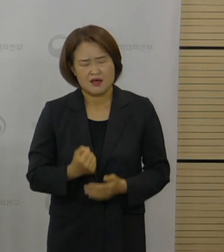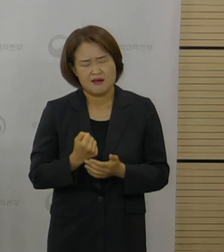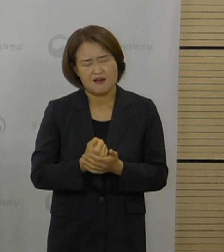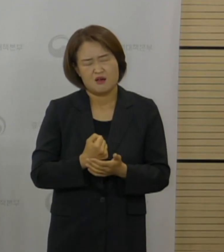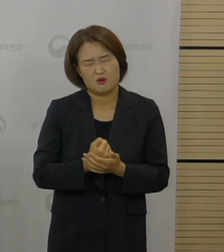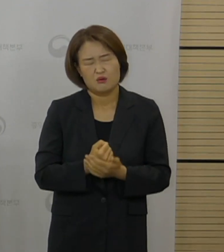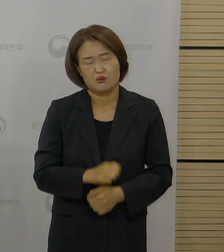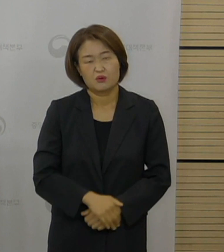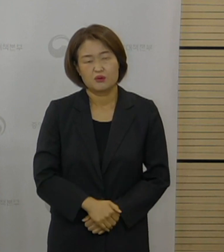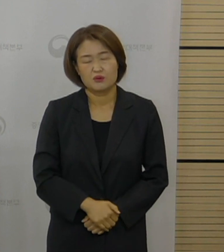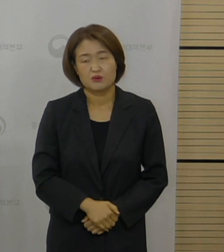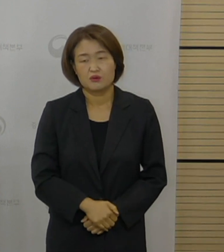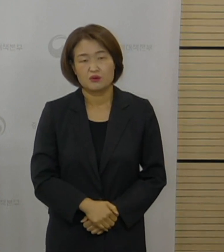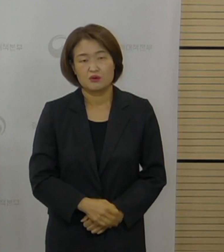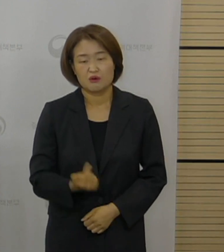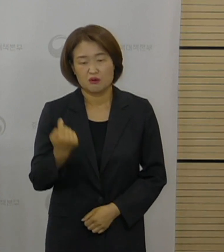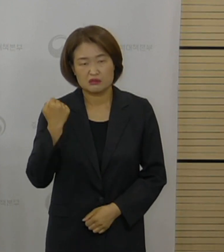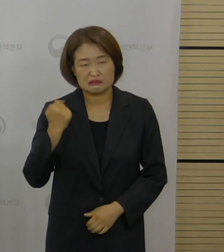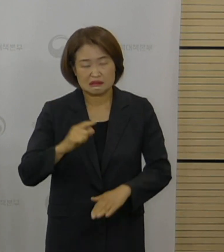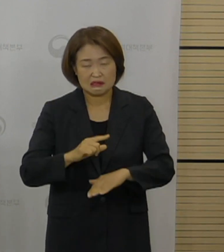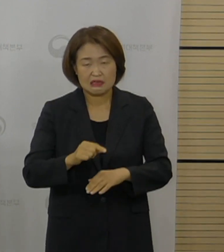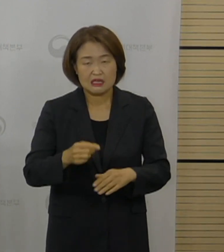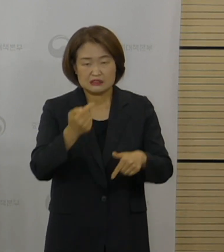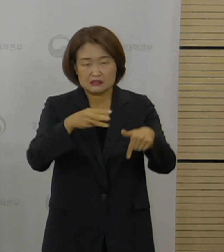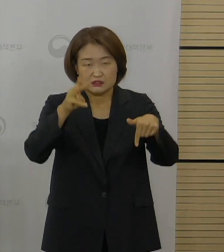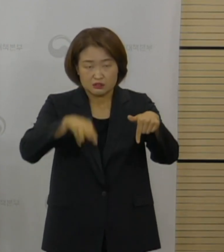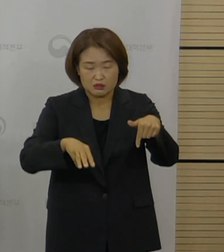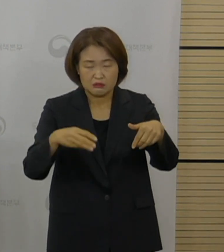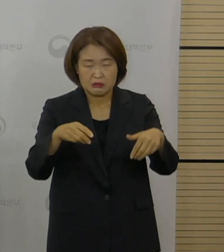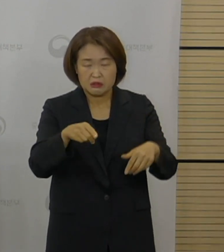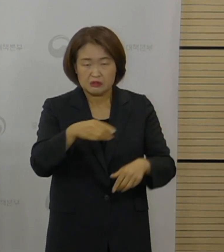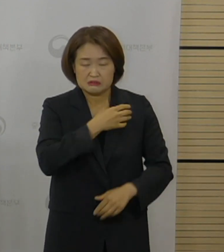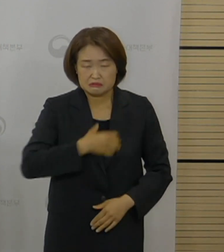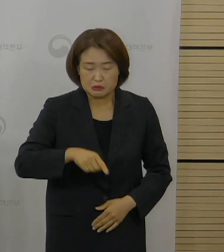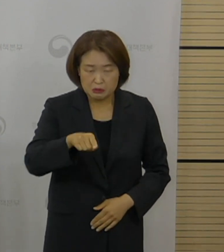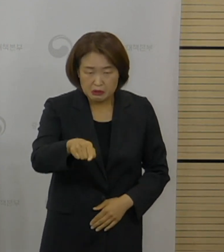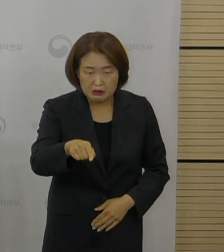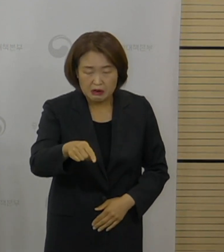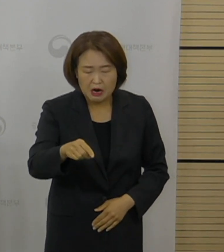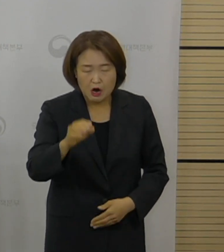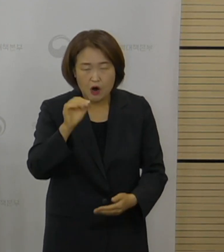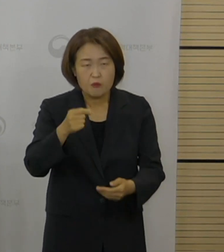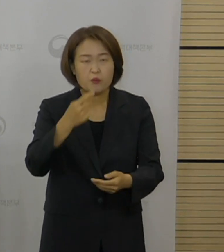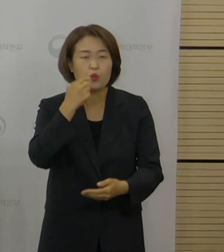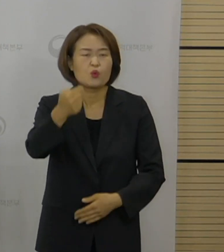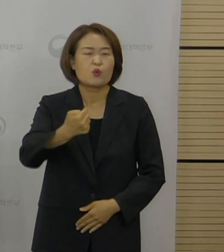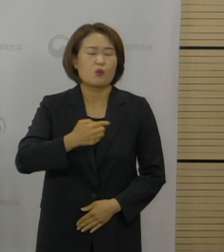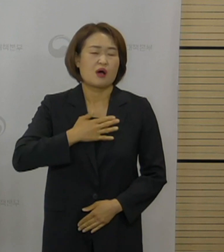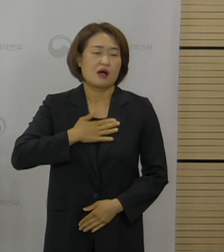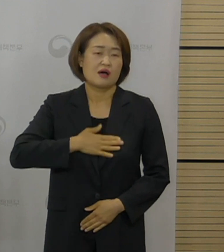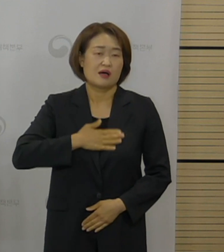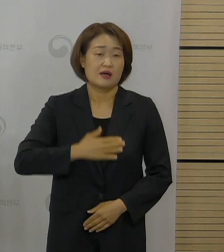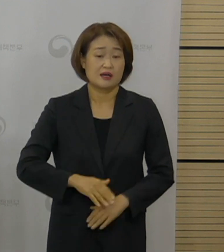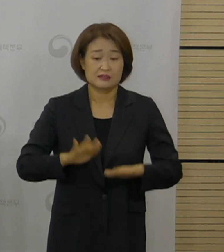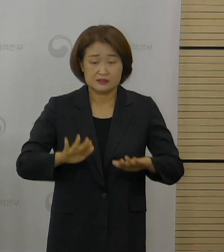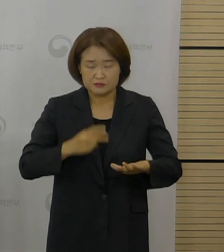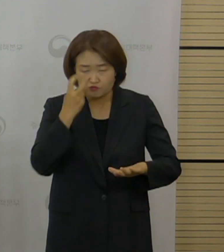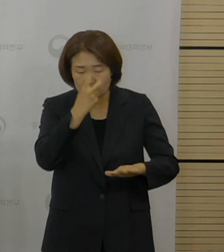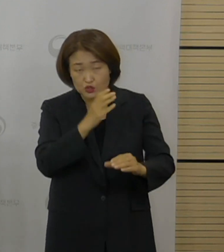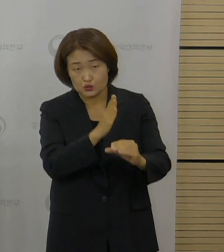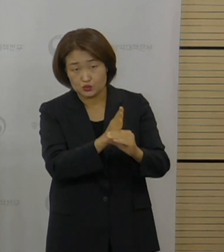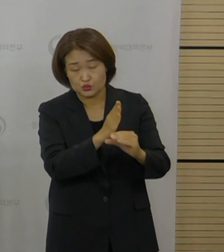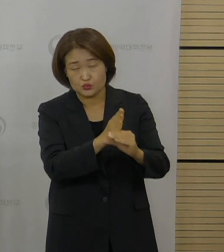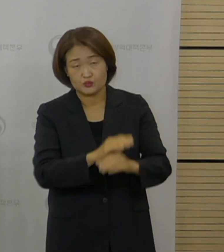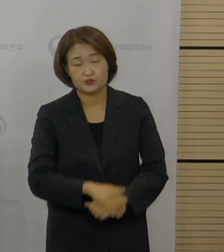지자체를 통해서 전달받았습니다. 현재 지자체에서 신속하게 역학조사가 진행 중에 있습니다. 현재까지